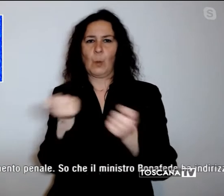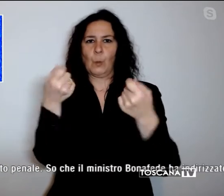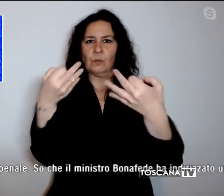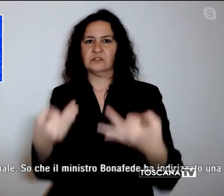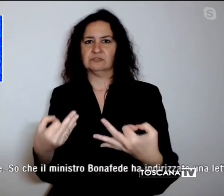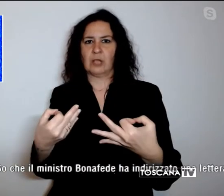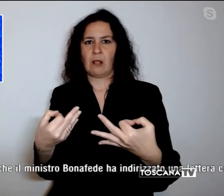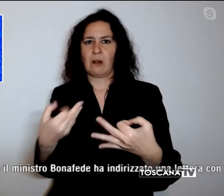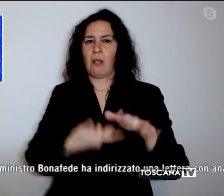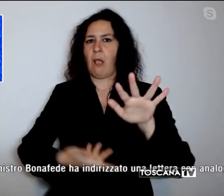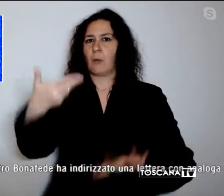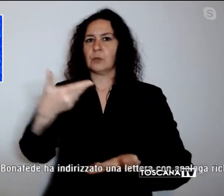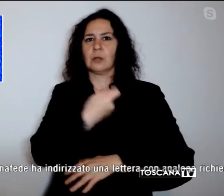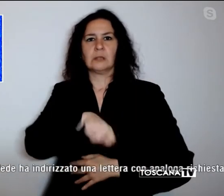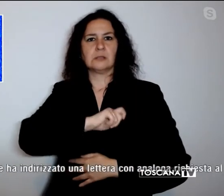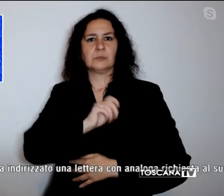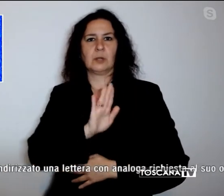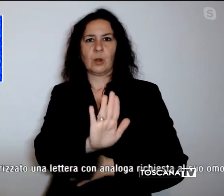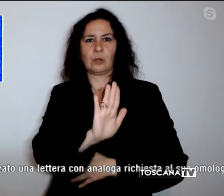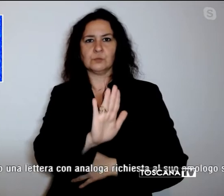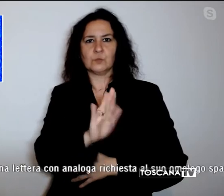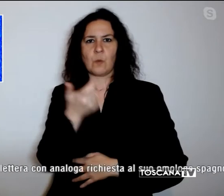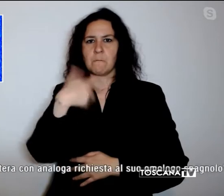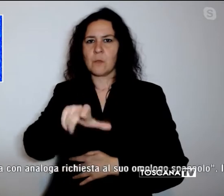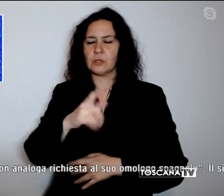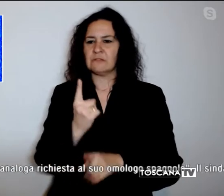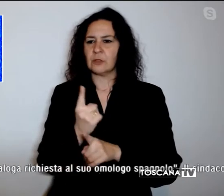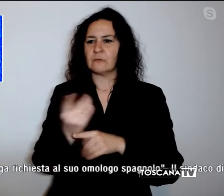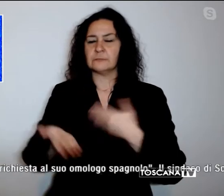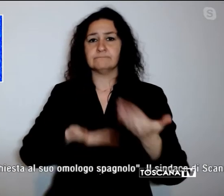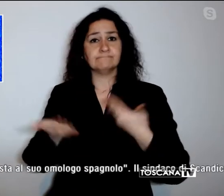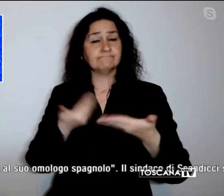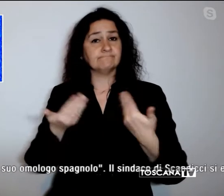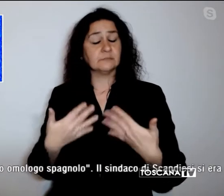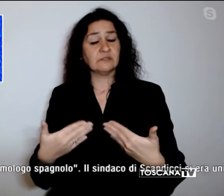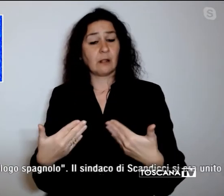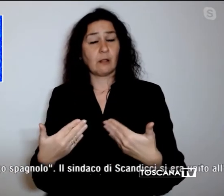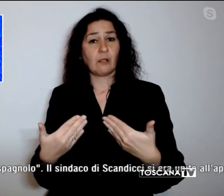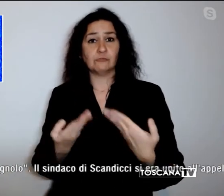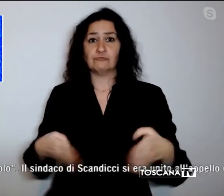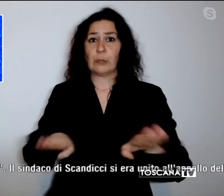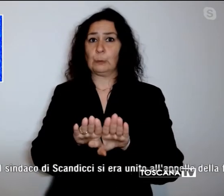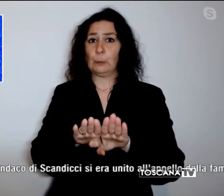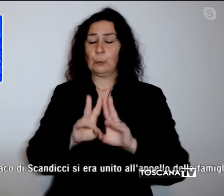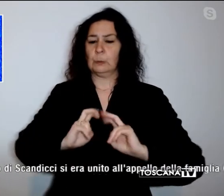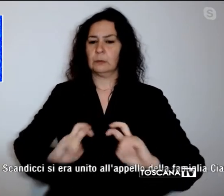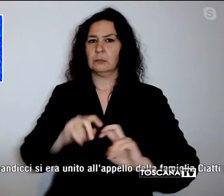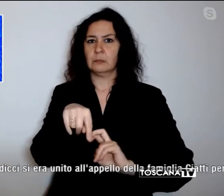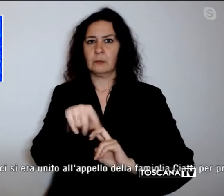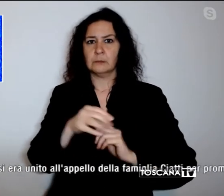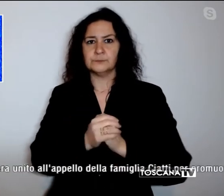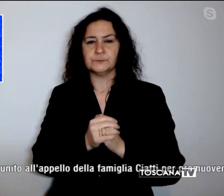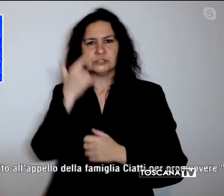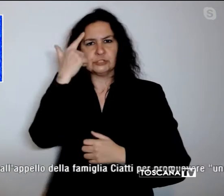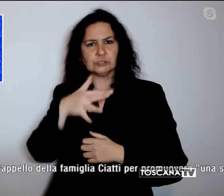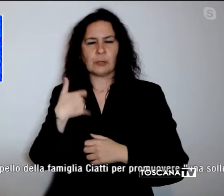spagnole sollecitando una rapida conclusione del procedimento penale. So che il ministro